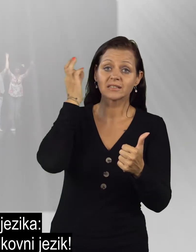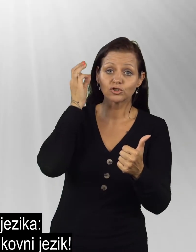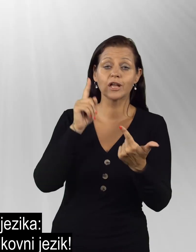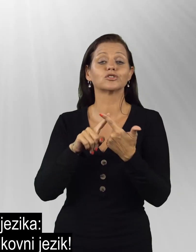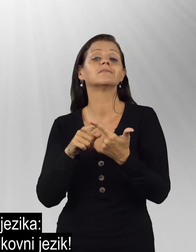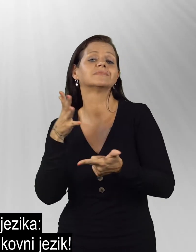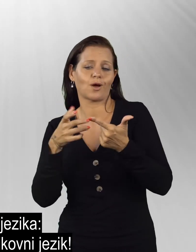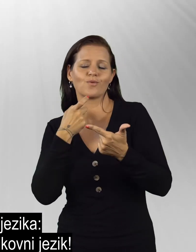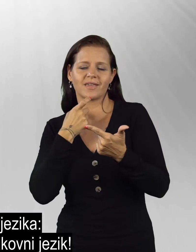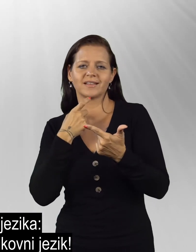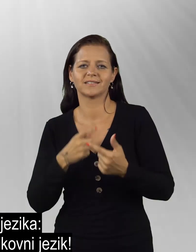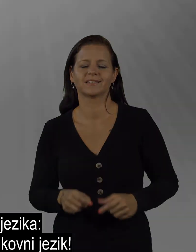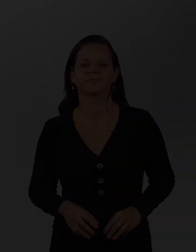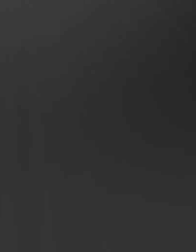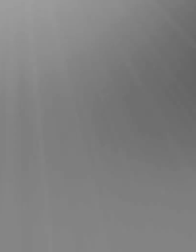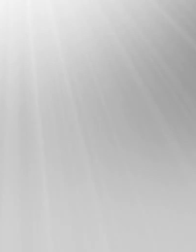znakovni jezik.